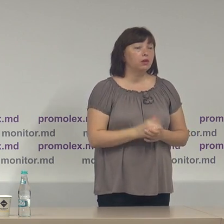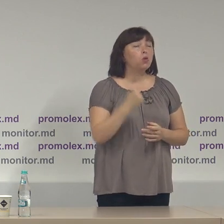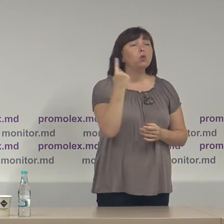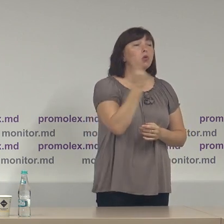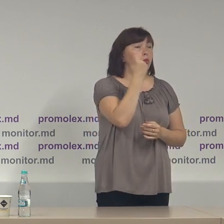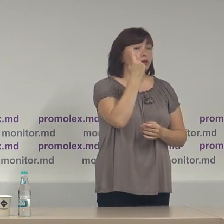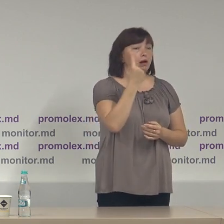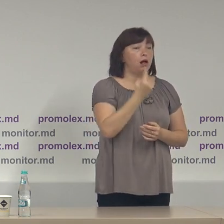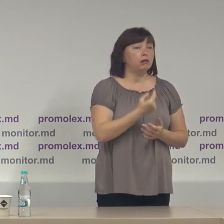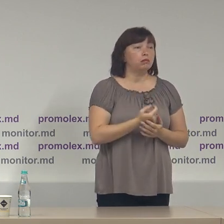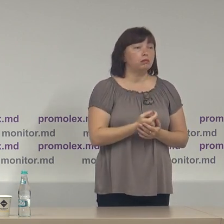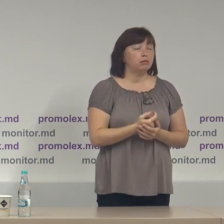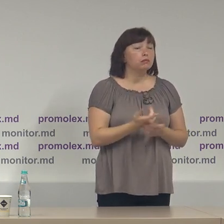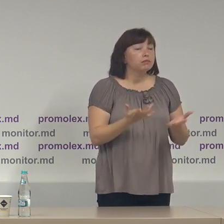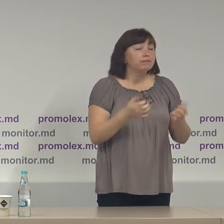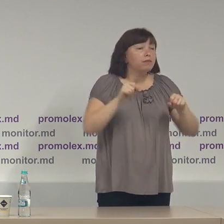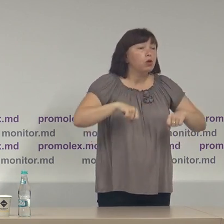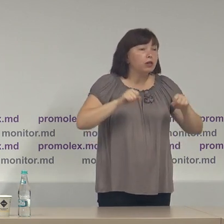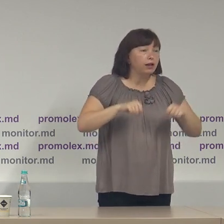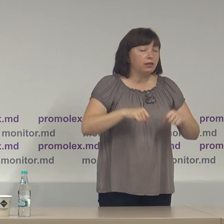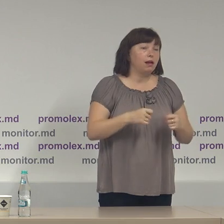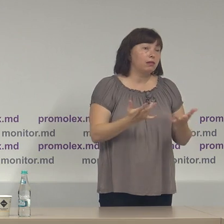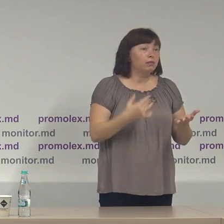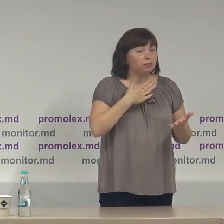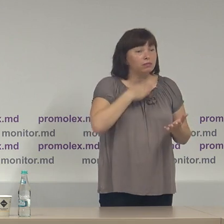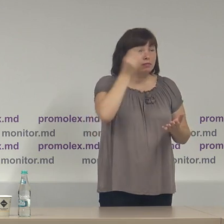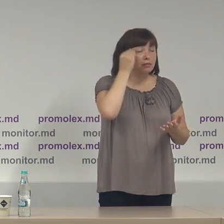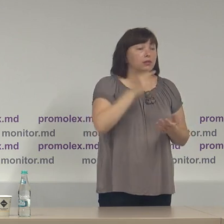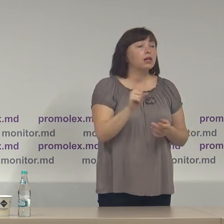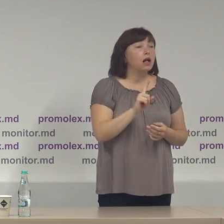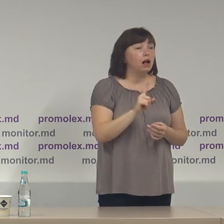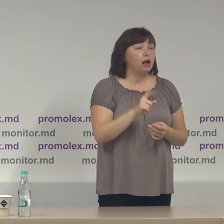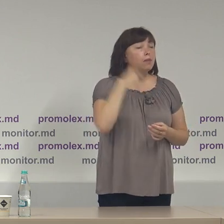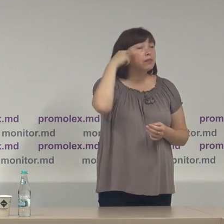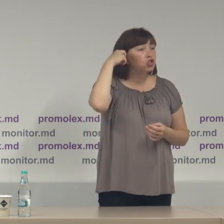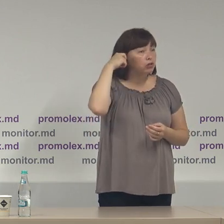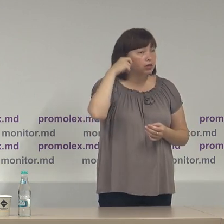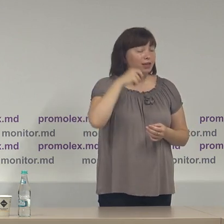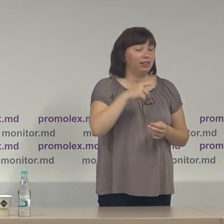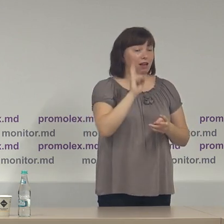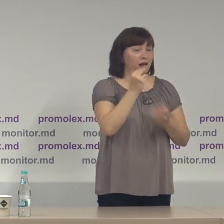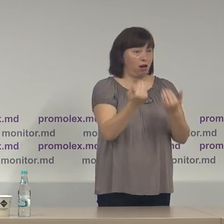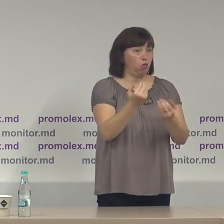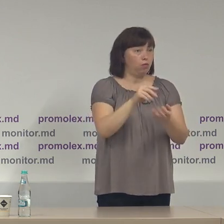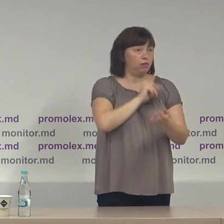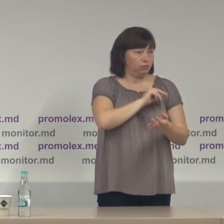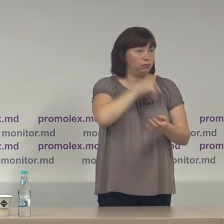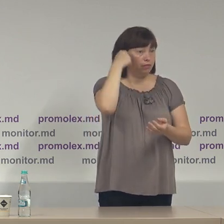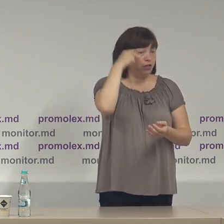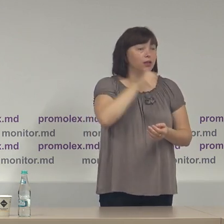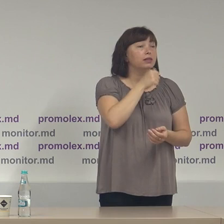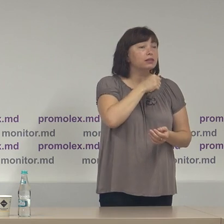legislației modalitate ar fi ca președintele în exercițiu să